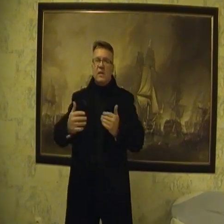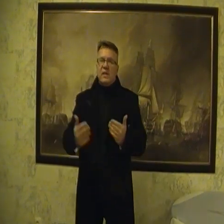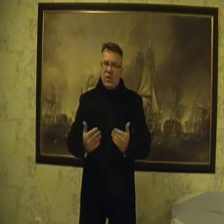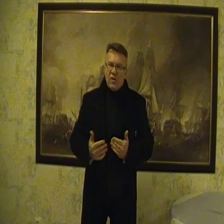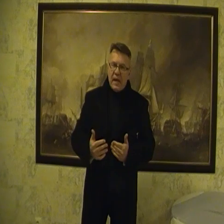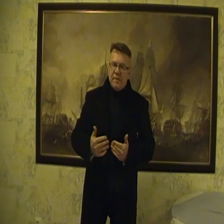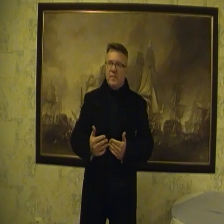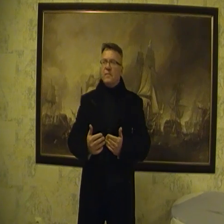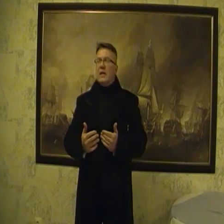innymi geologami.